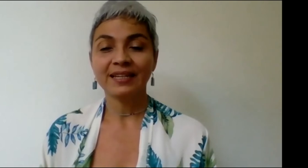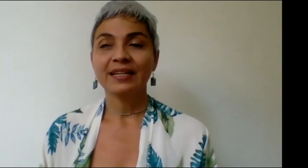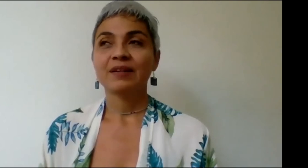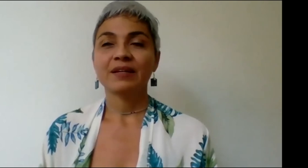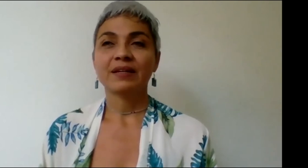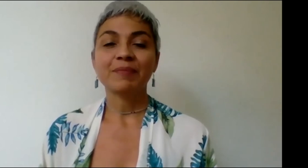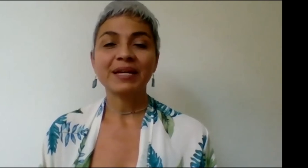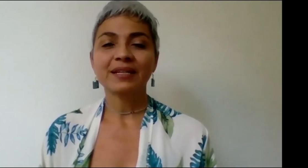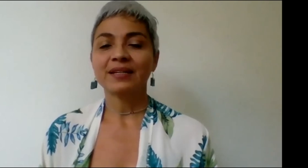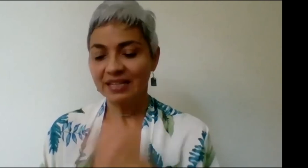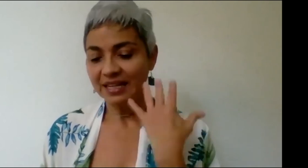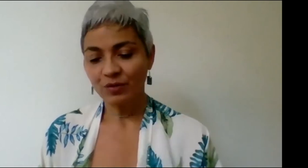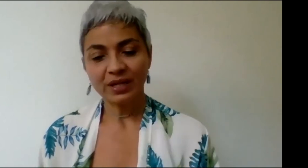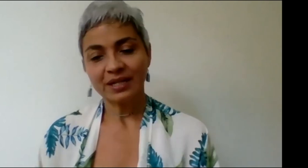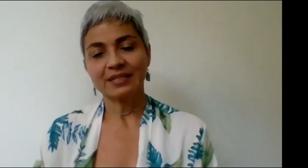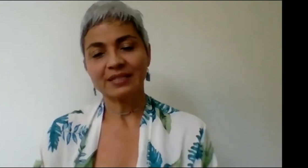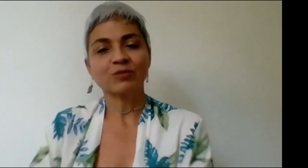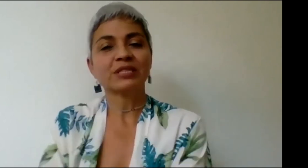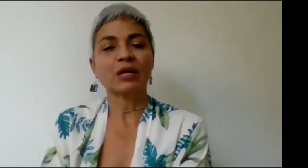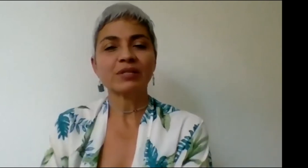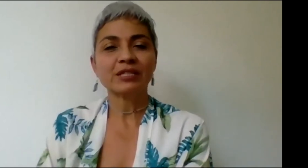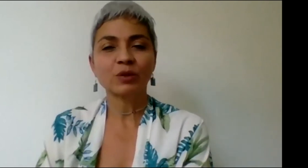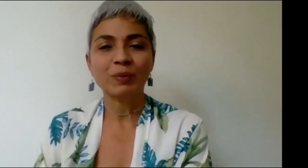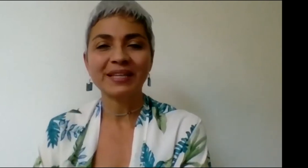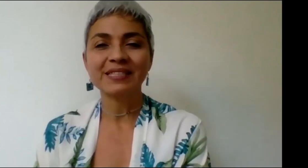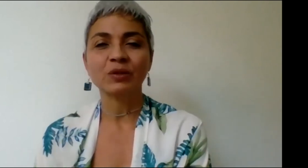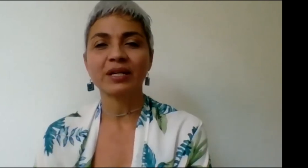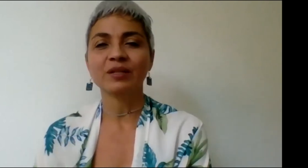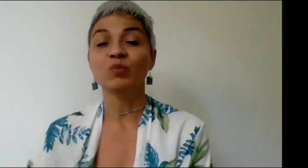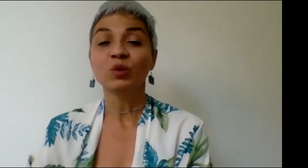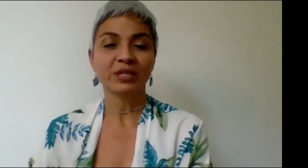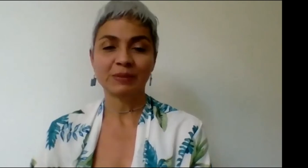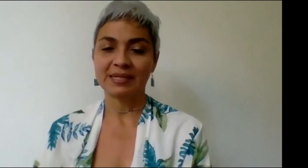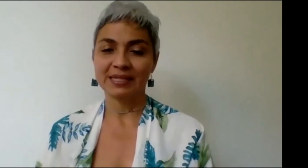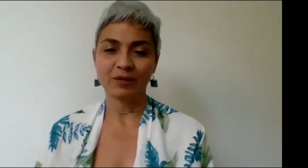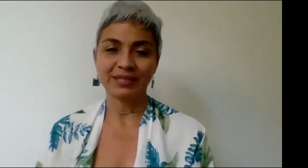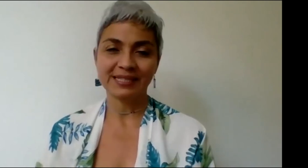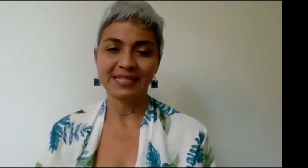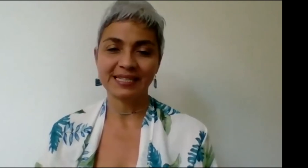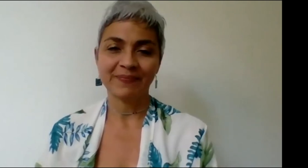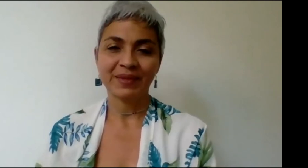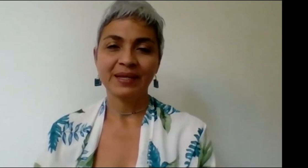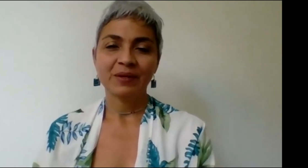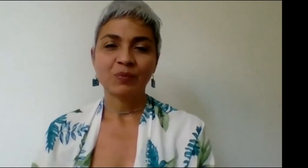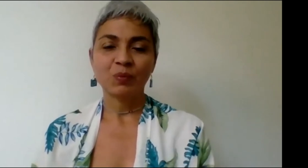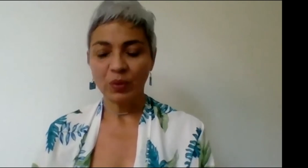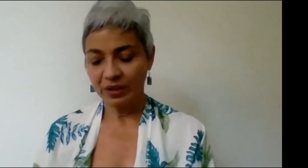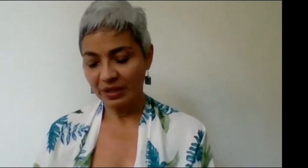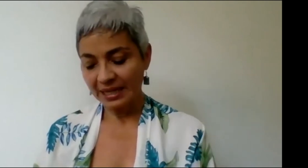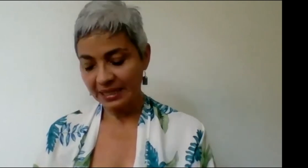bella lengua que es nuestra lengua de señas colombianas, sino que hay muchas más lenguas de señas. Bueno, le